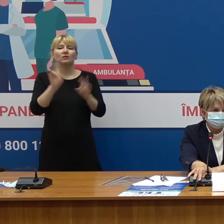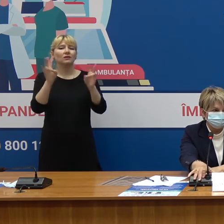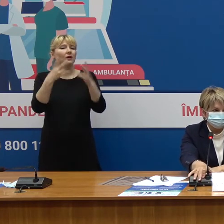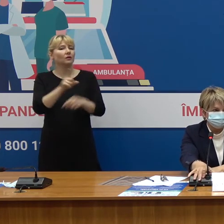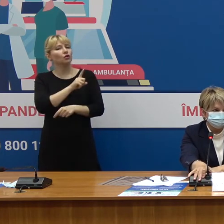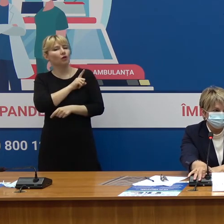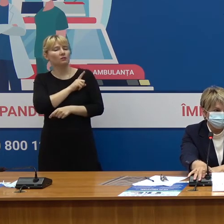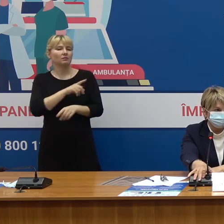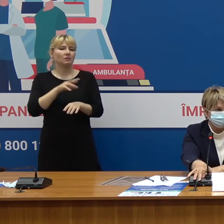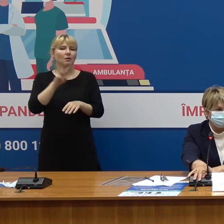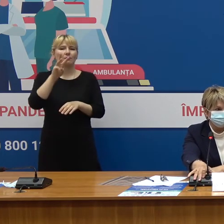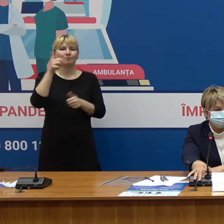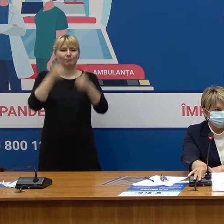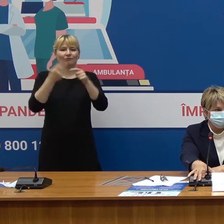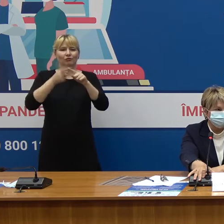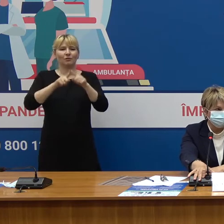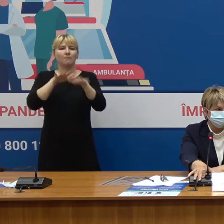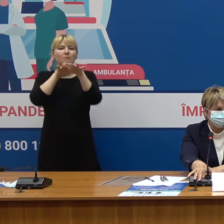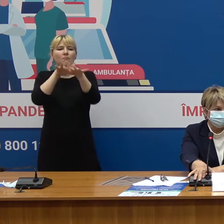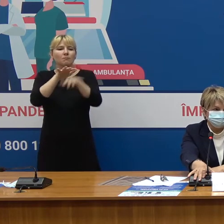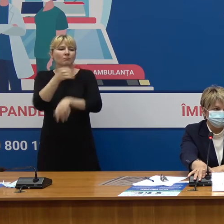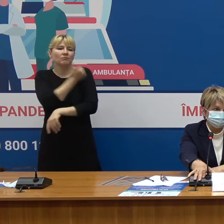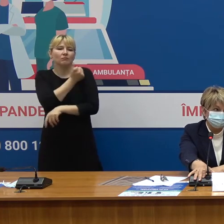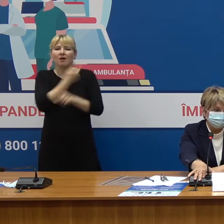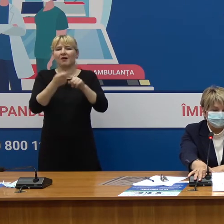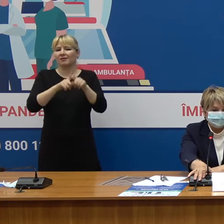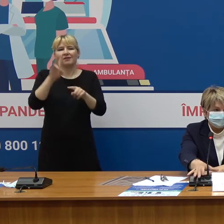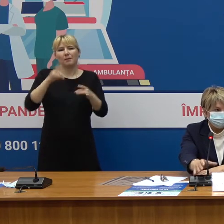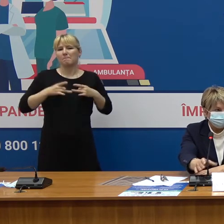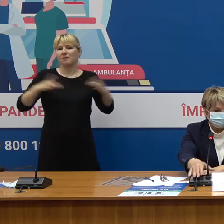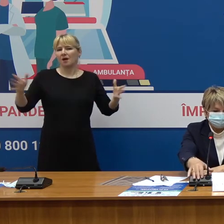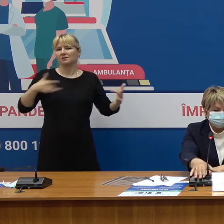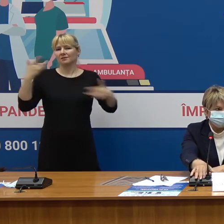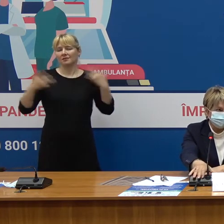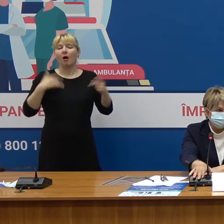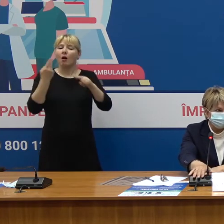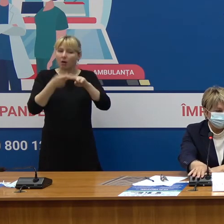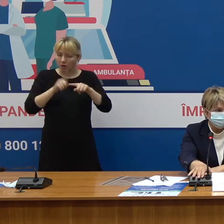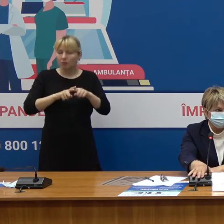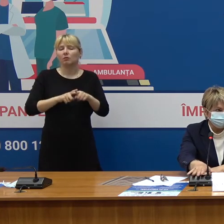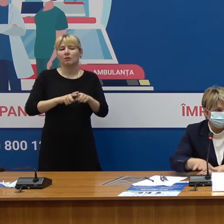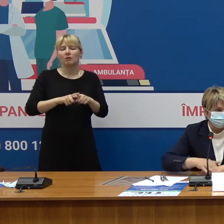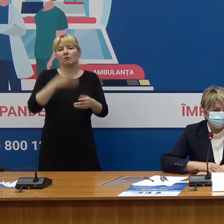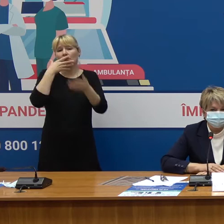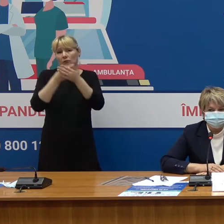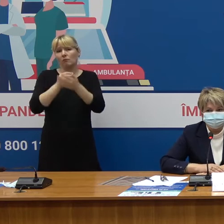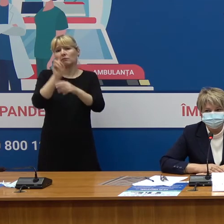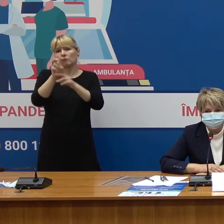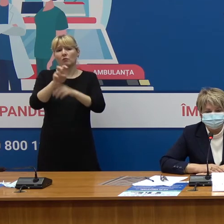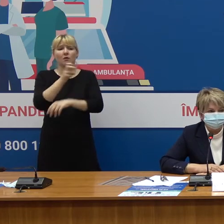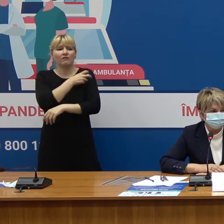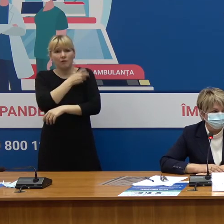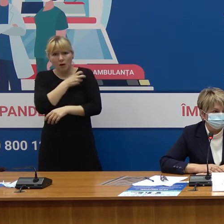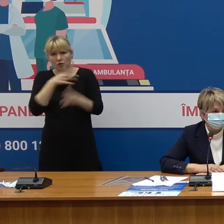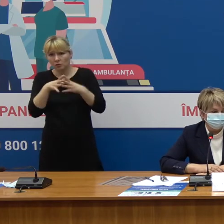maratoanele care se vor desfășura, că acestea nu sunt manifestări culturale Dar mergem la medicul de familie, mergem la